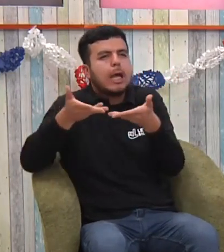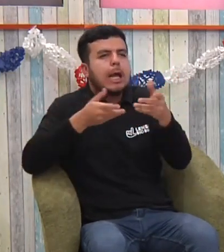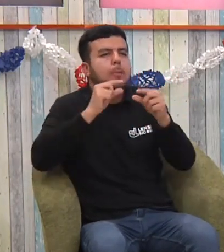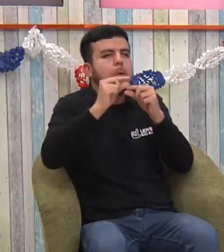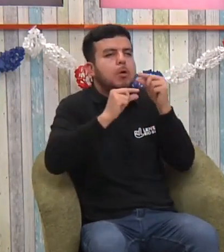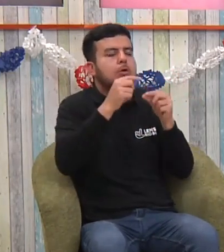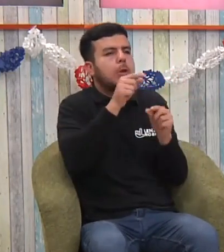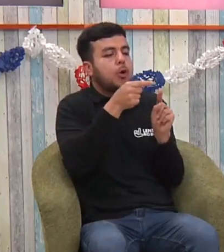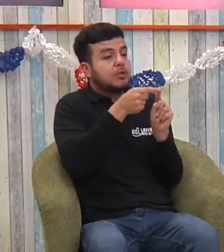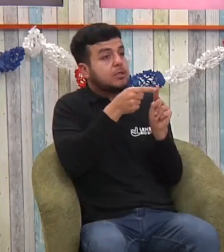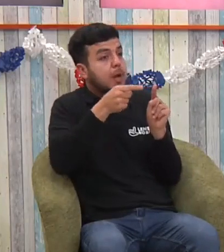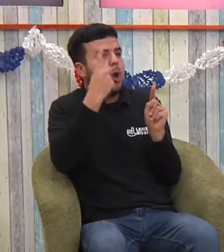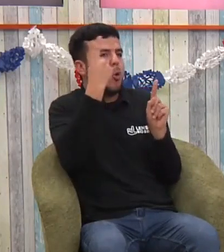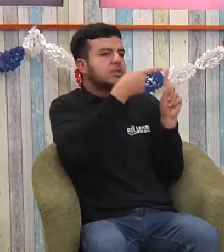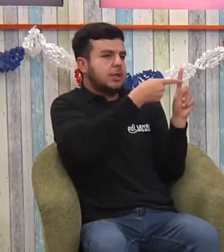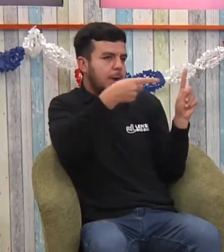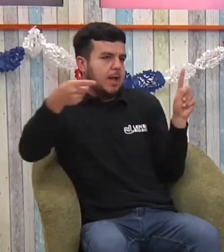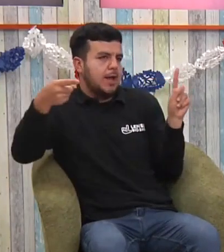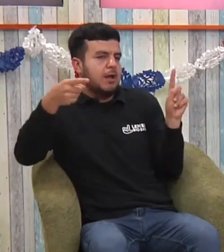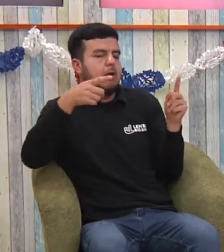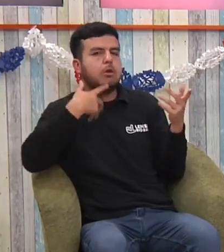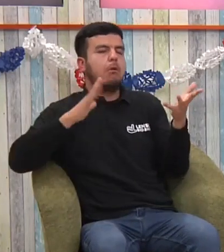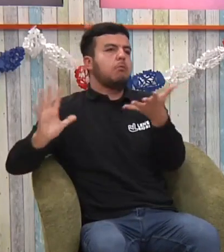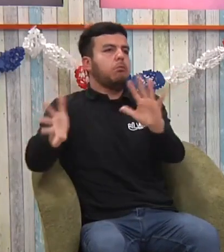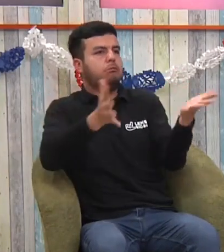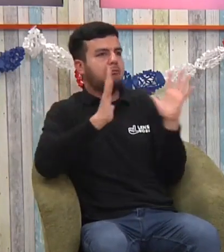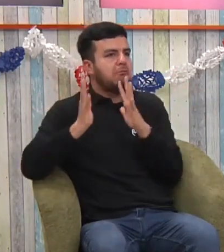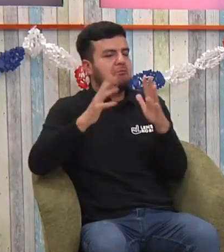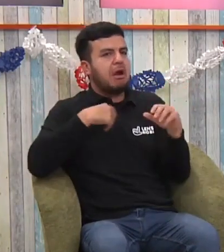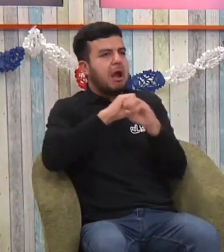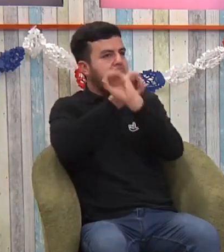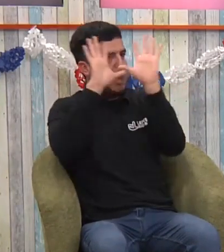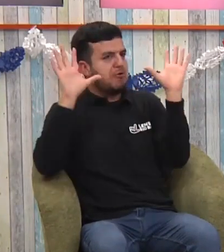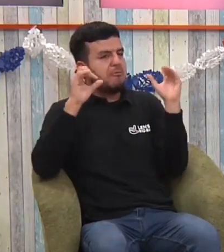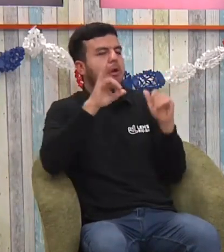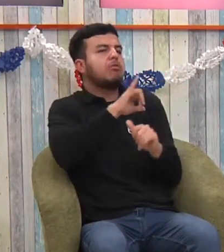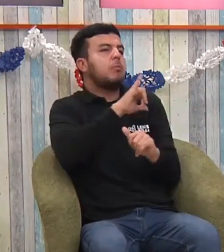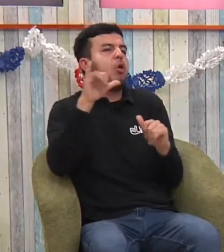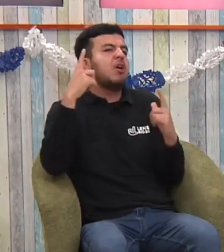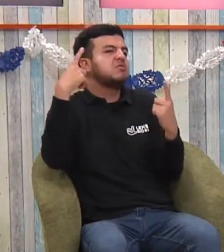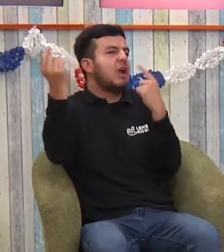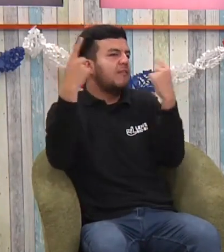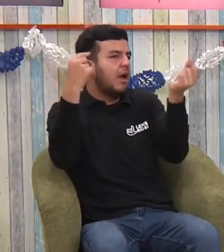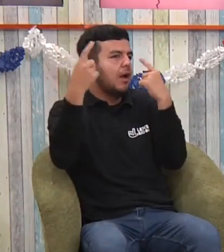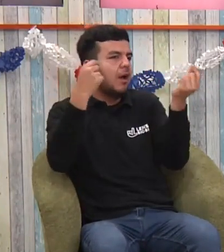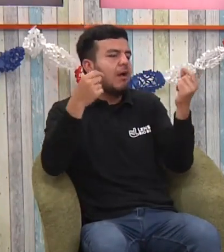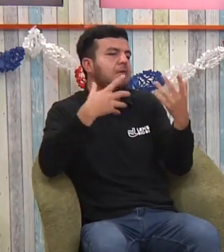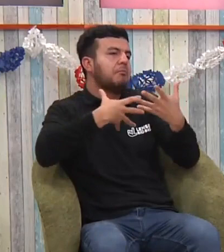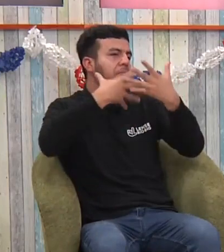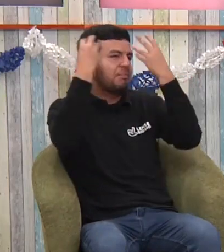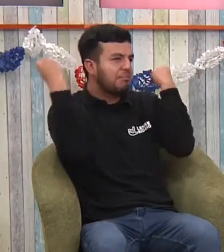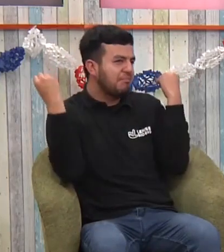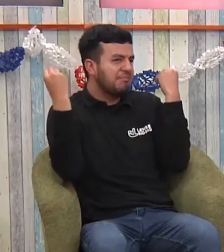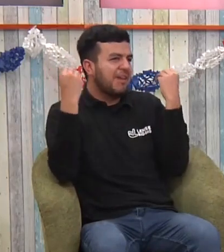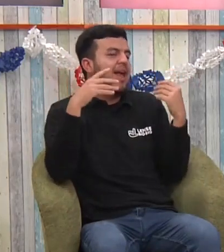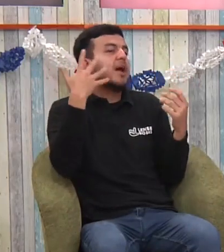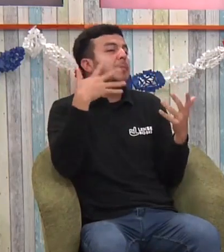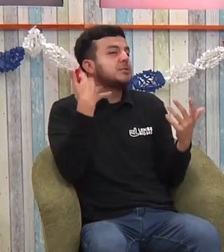conversar y se hizo fácil en una semana que estuvimos y ahí yo hablaba súper bien todos los idiomas y era súper fácil y después se me olvidó